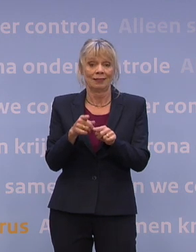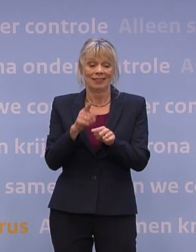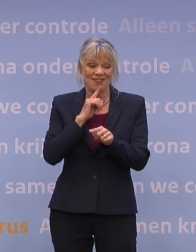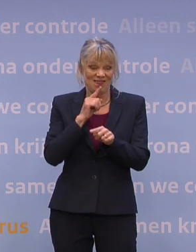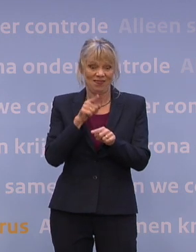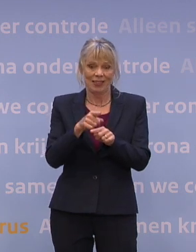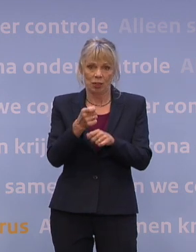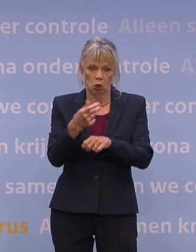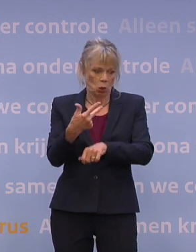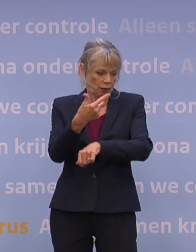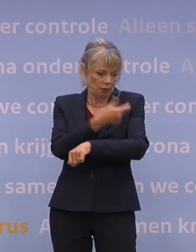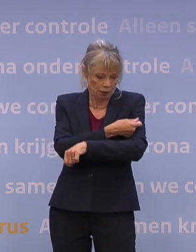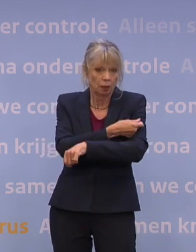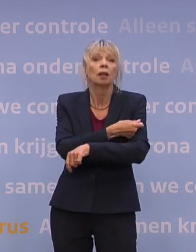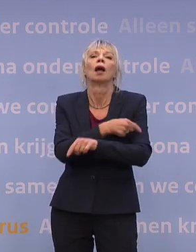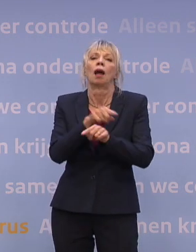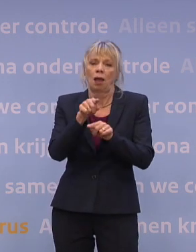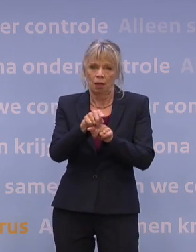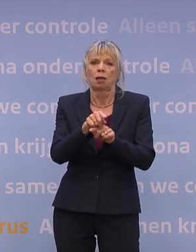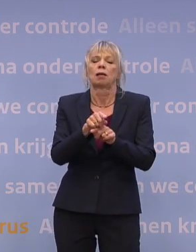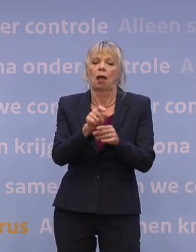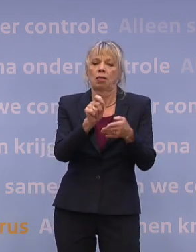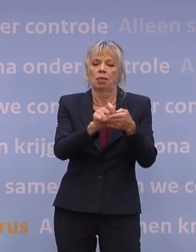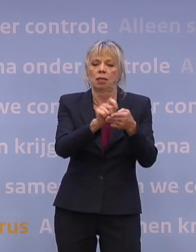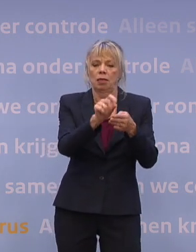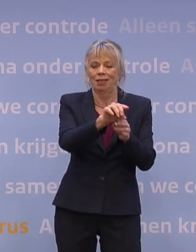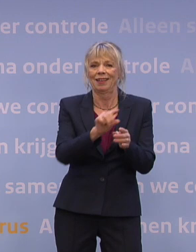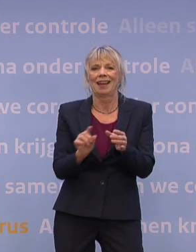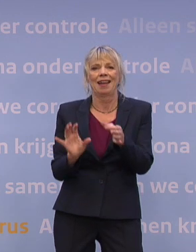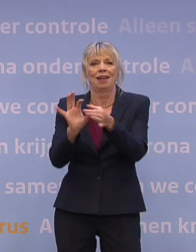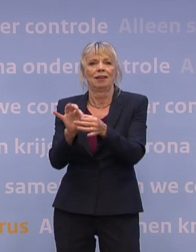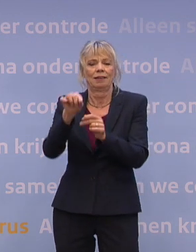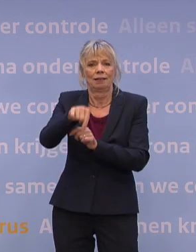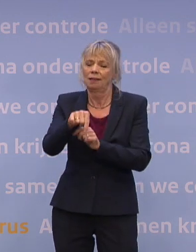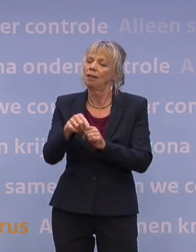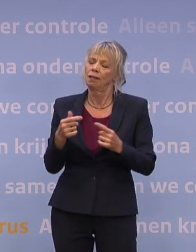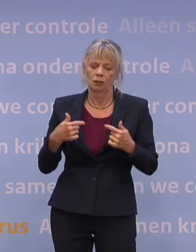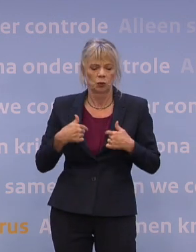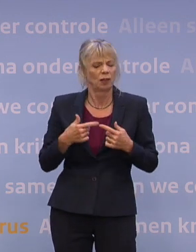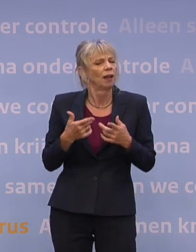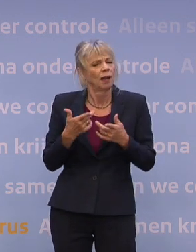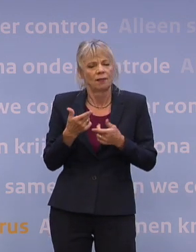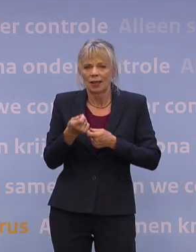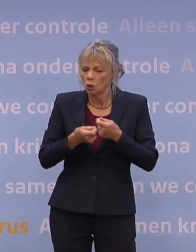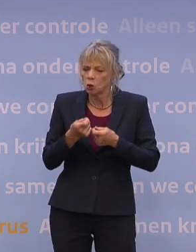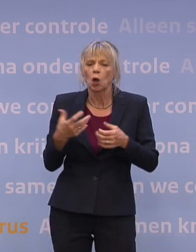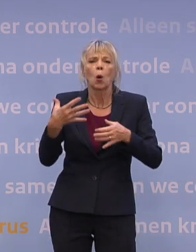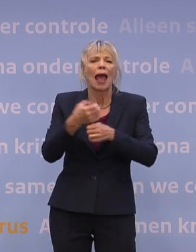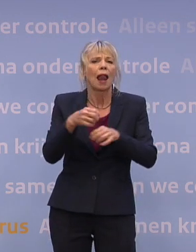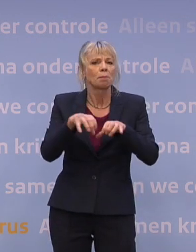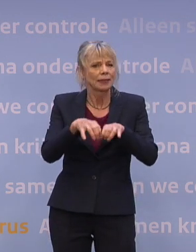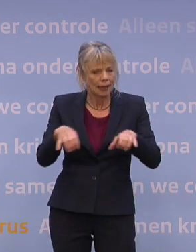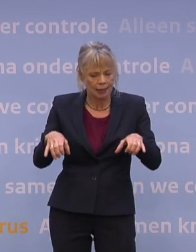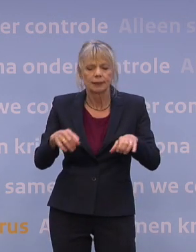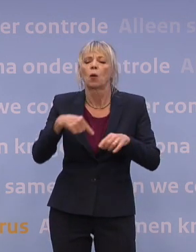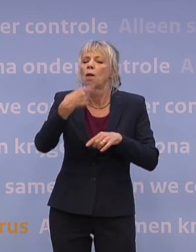daar gewoon jouw registratie in aanmaken. Dus niemand valt dus zowel een schip. We zullen ook een enorme helpdesk optuigen om mensen op weg te helpen. Die zal ook vanaf volgende week donderdag